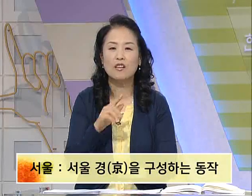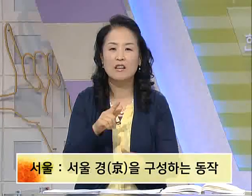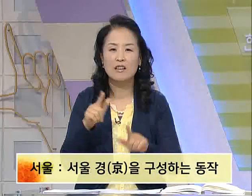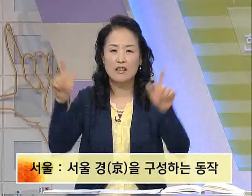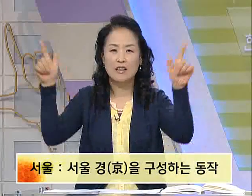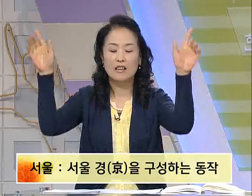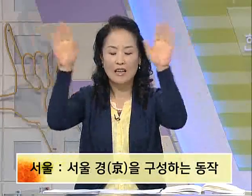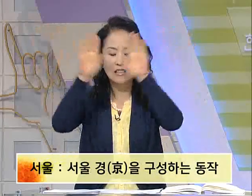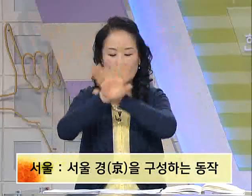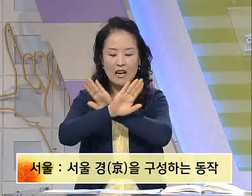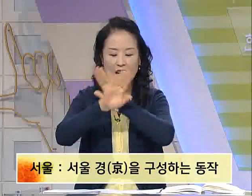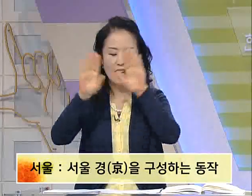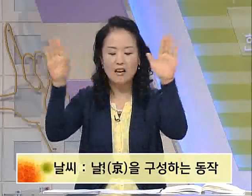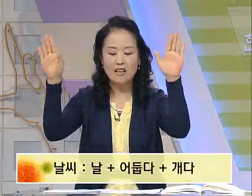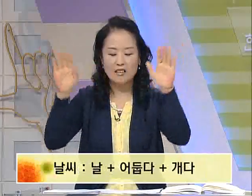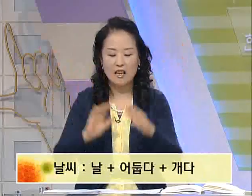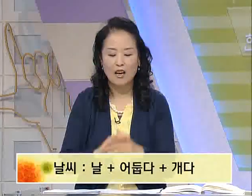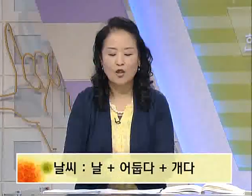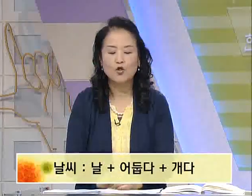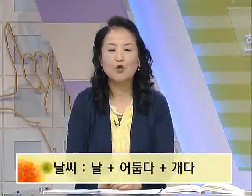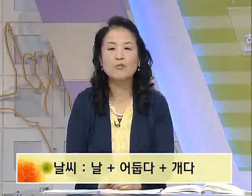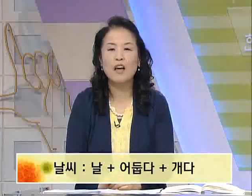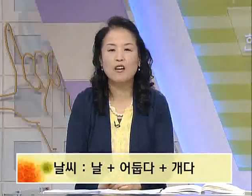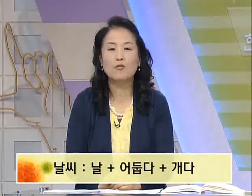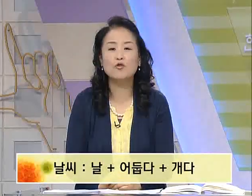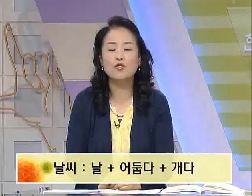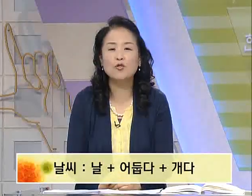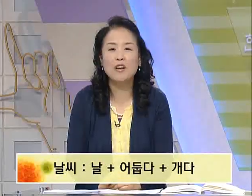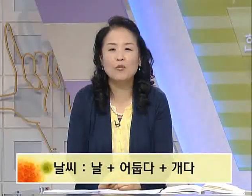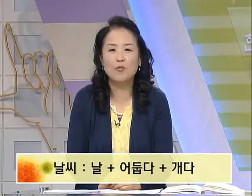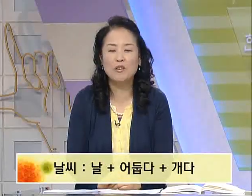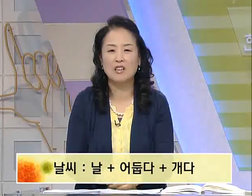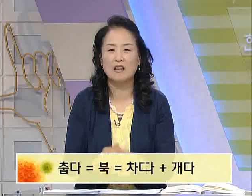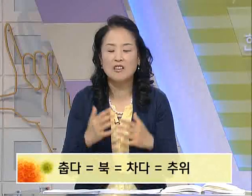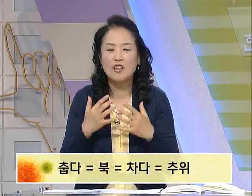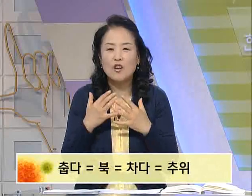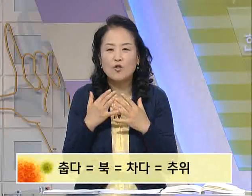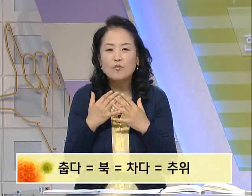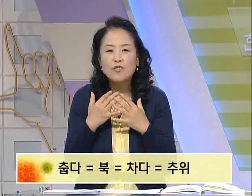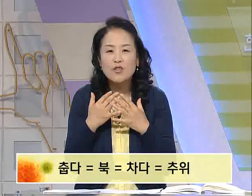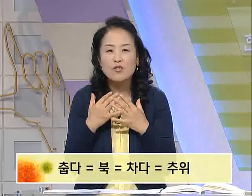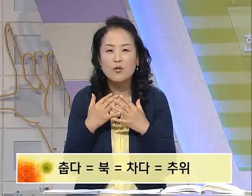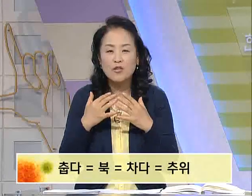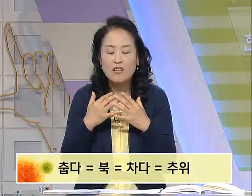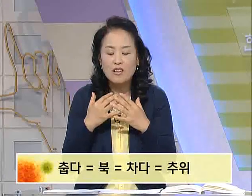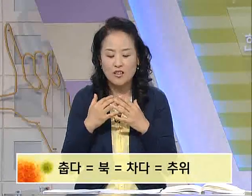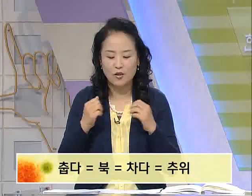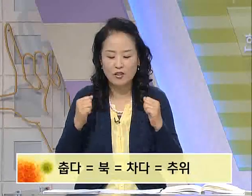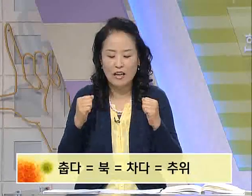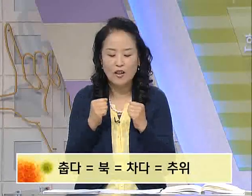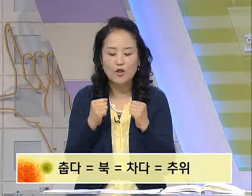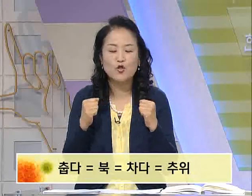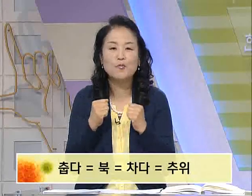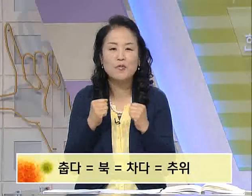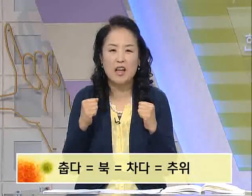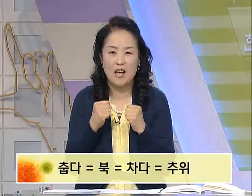날씨가, 자, 춥다. 여러분, 추우면 몸이 자연히 움츠러들고 떨리시죠? 자, 춥다.